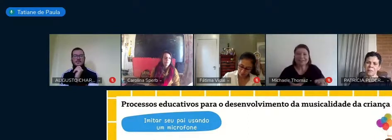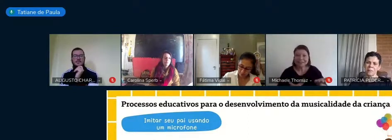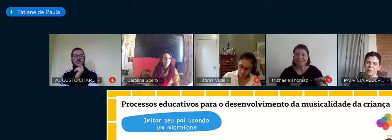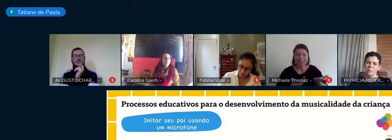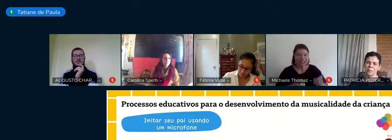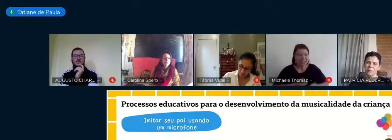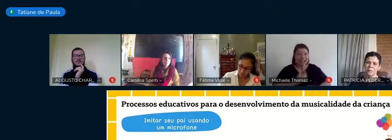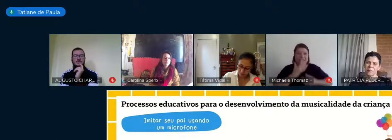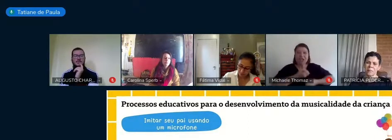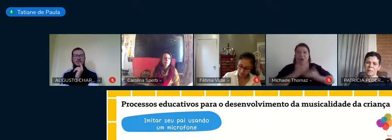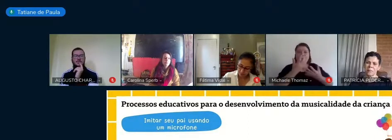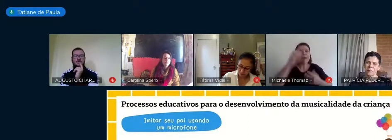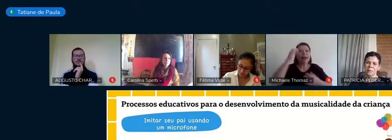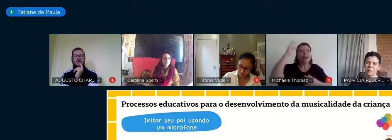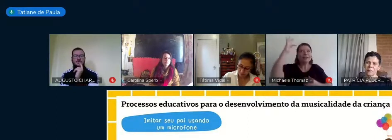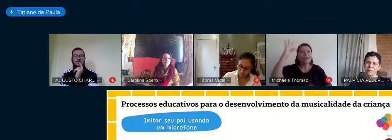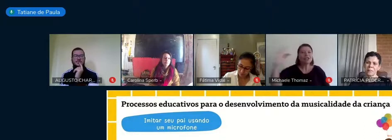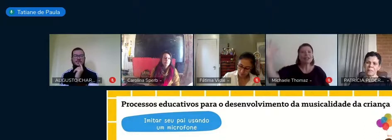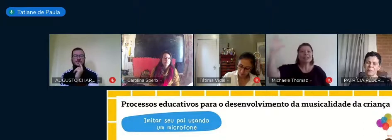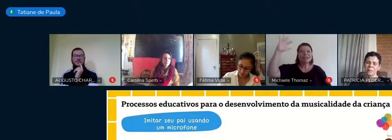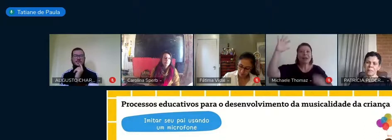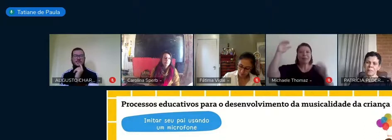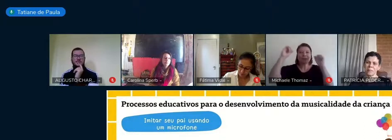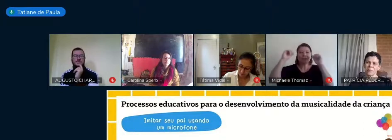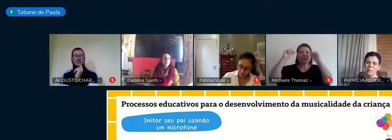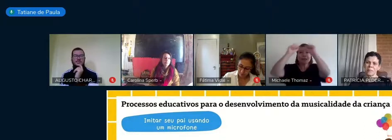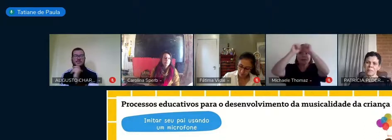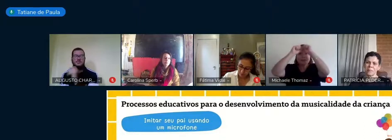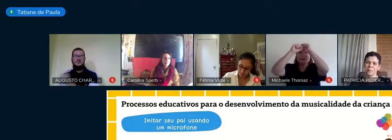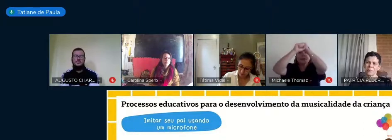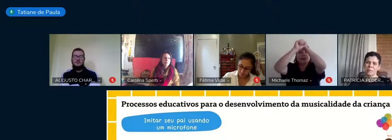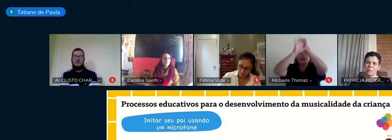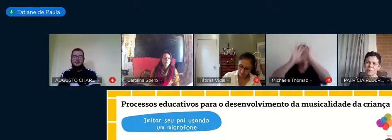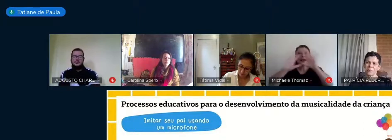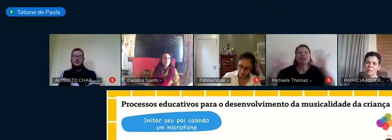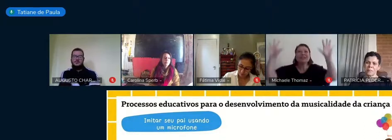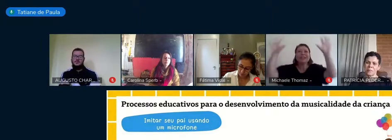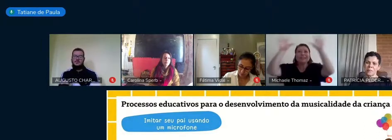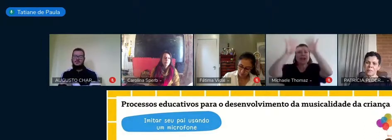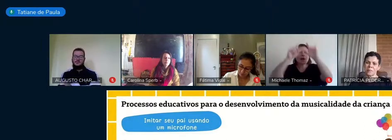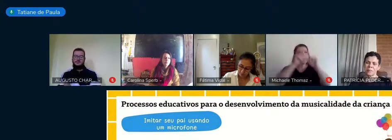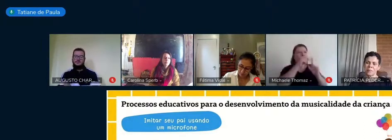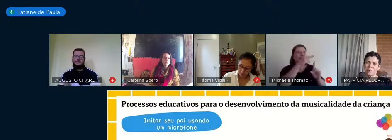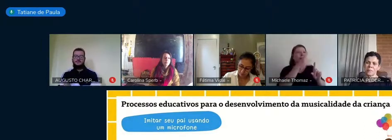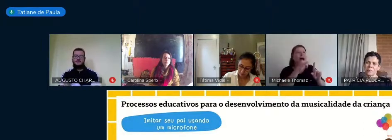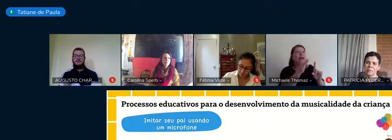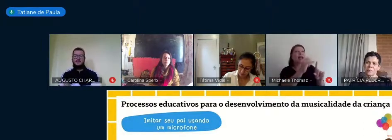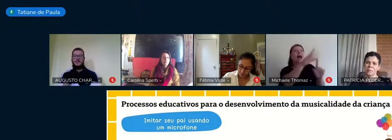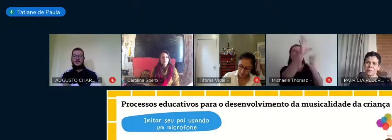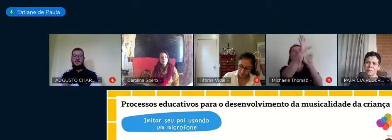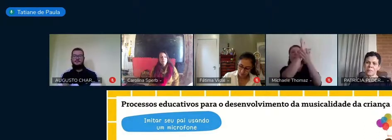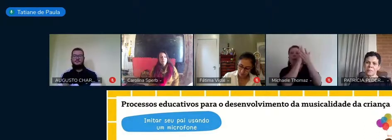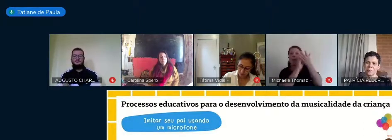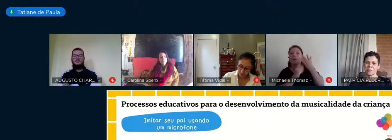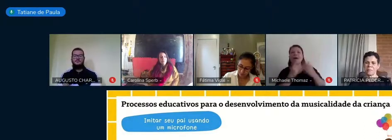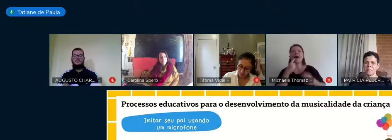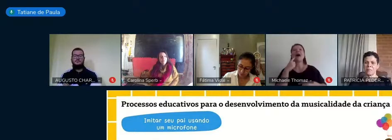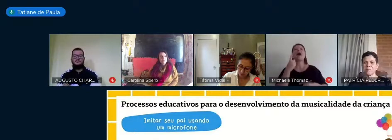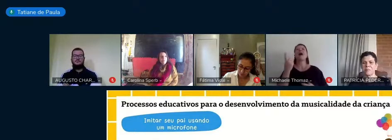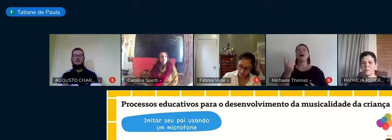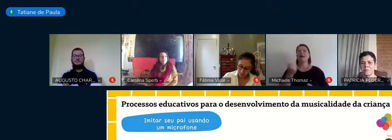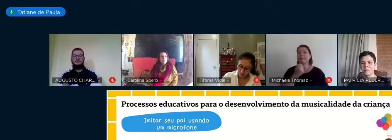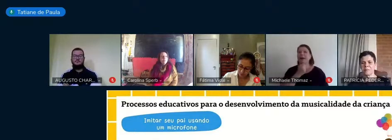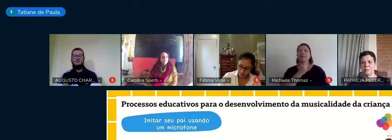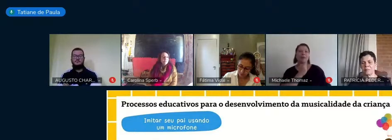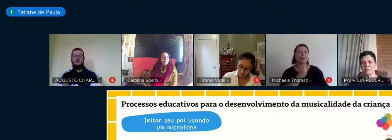sua imaginação para expressar como seu pai fazia. a imaginação é um mecanismo